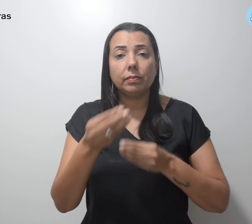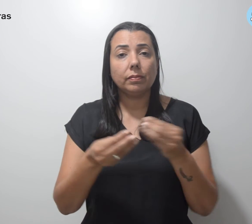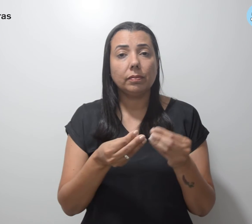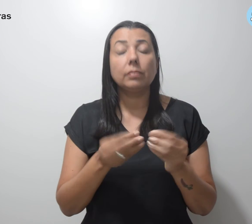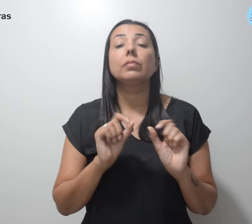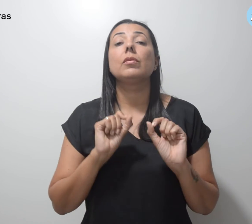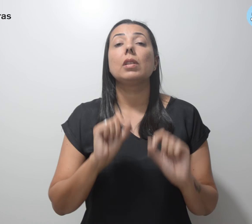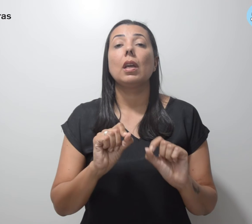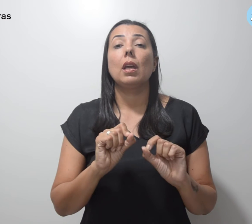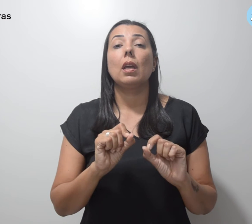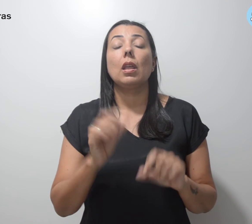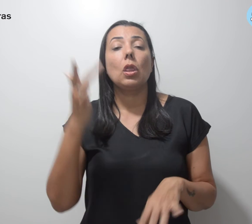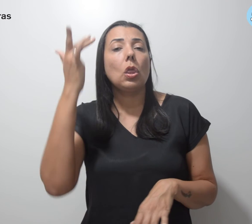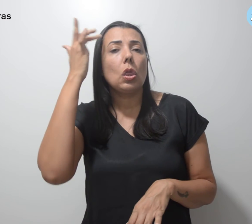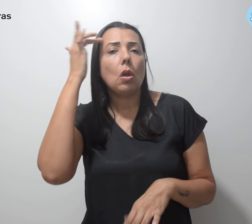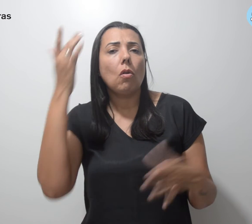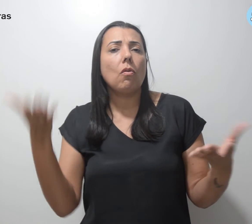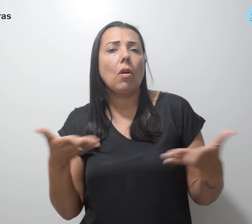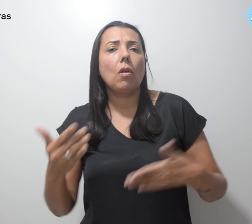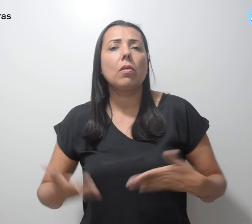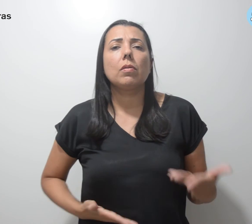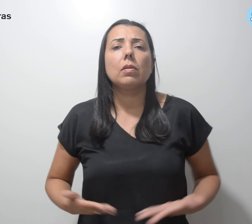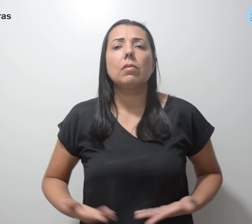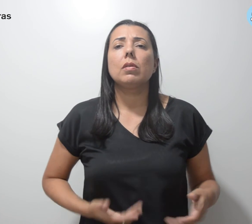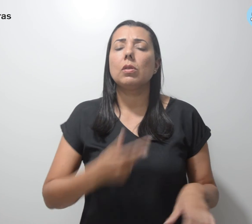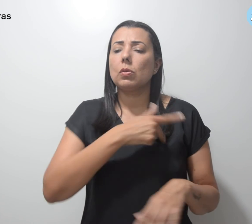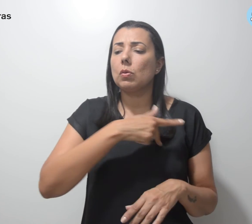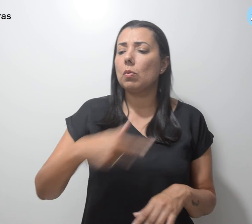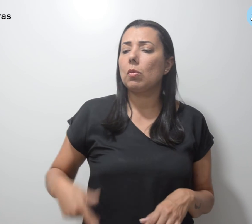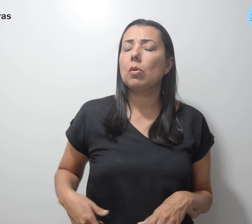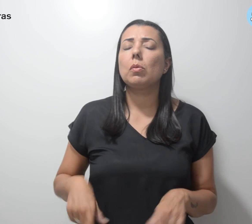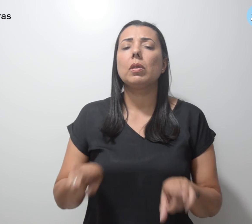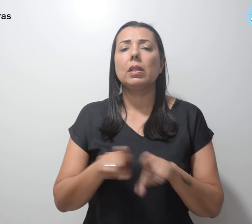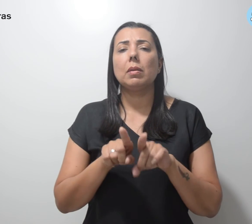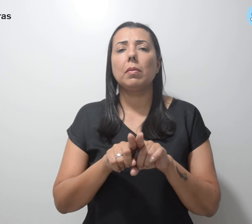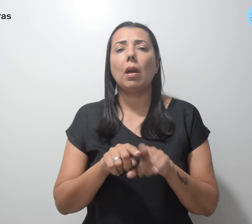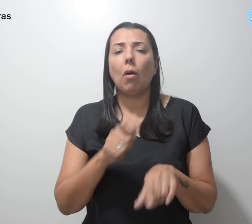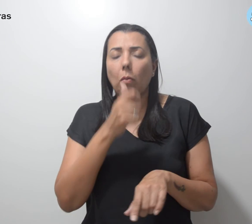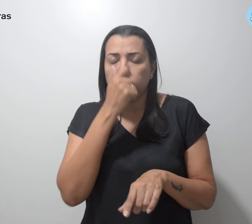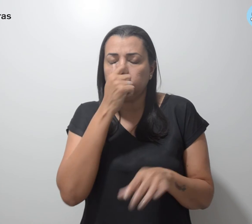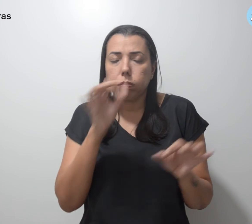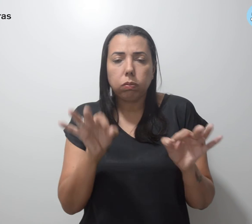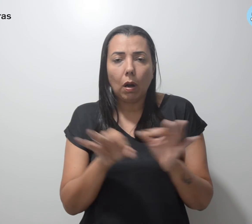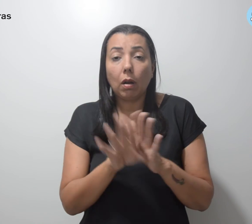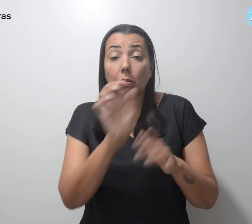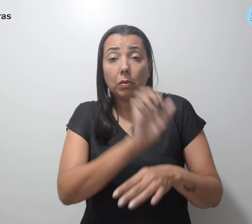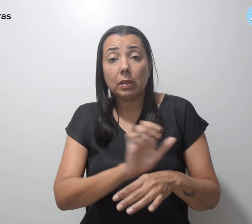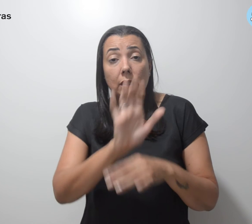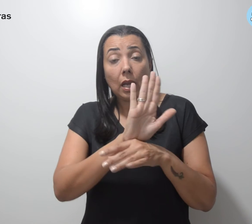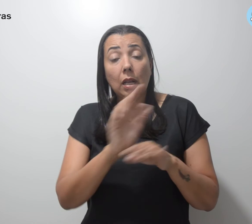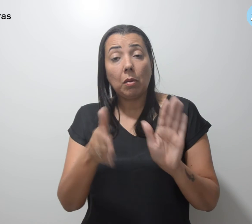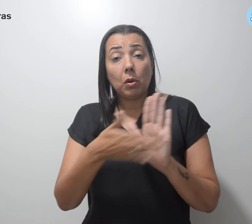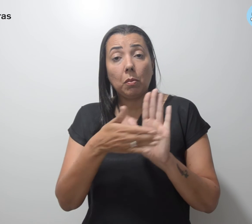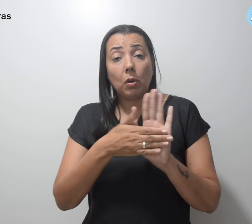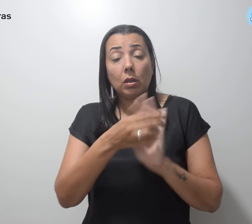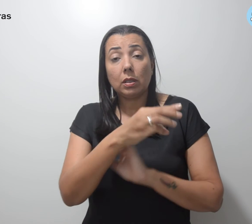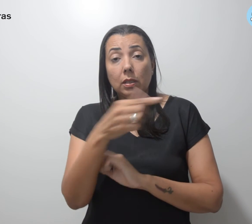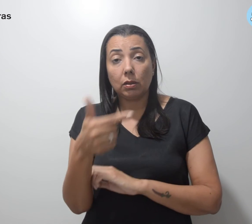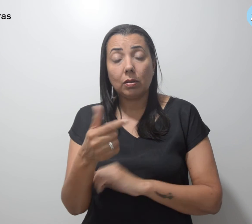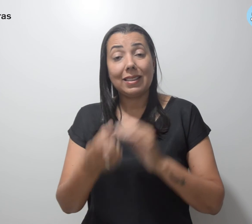modernizar o serviço público e desinchar o Estado. A PEC 32 gera o